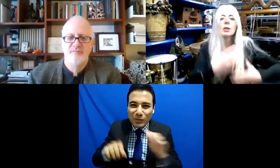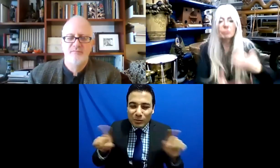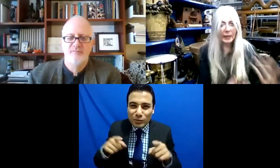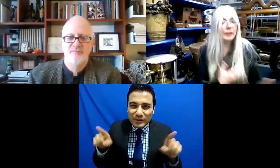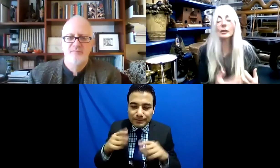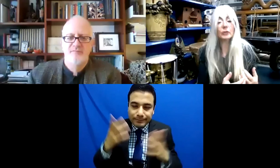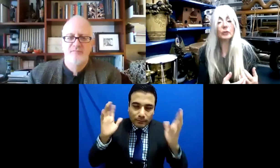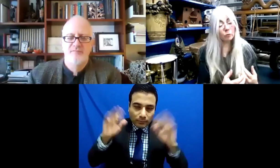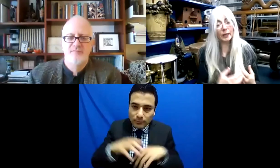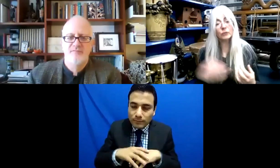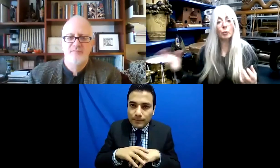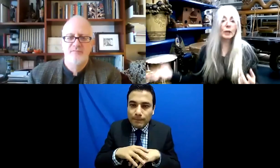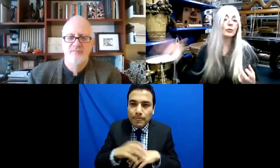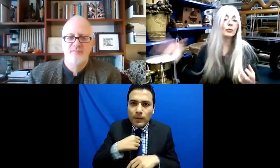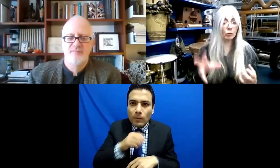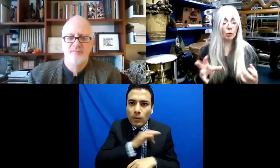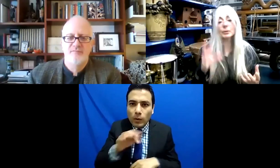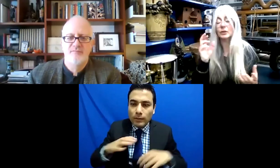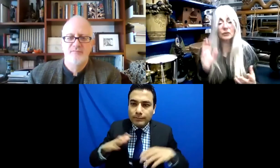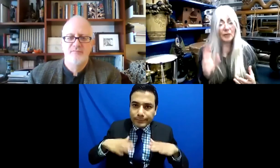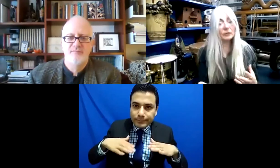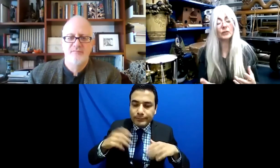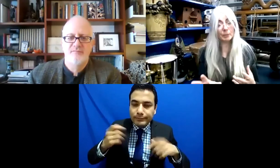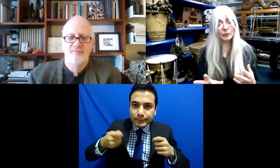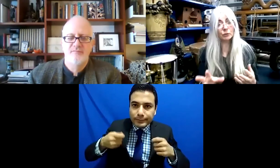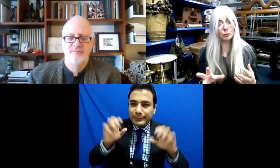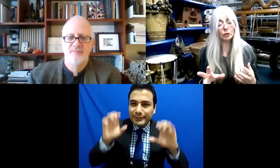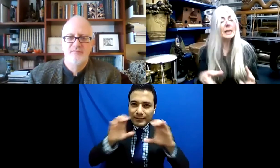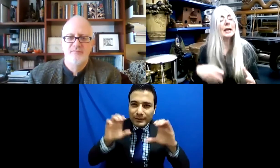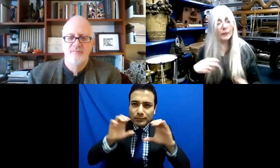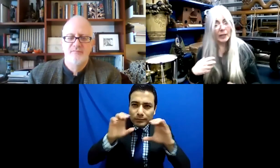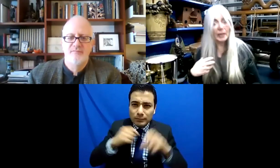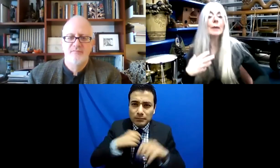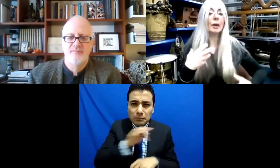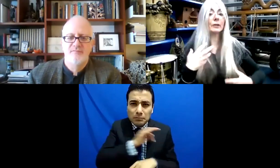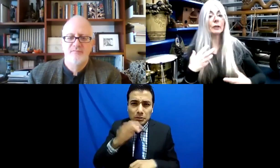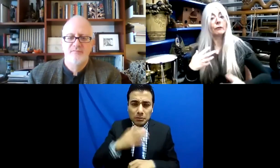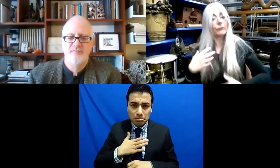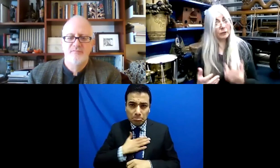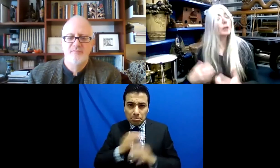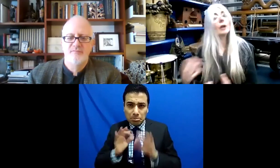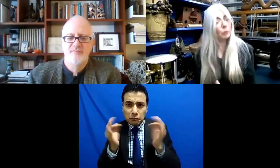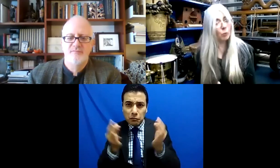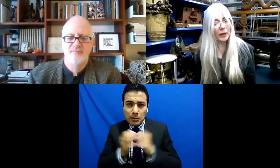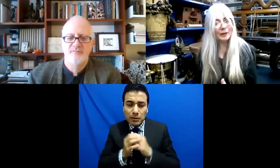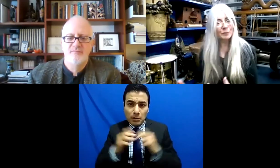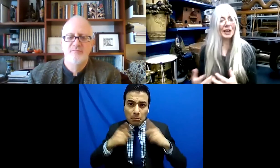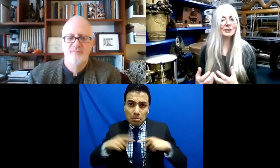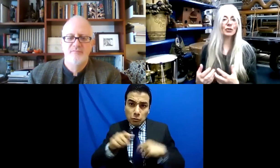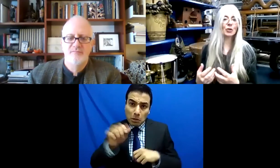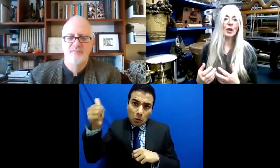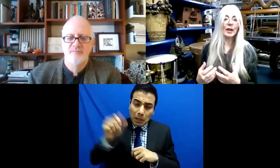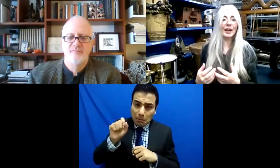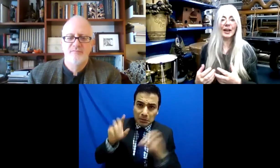musical y puedo hacerlo de cierto modo. Cuando alguien toca la misma pieza musical de una forma